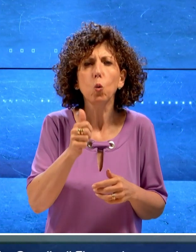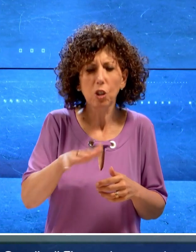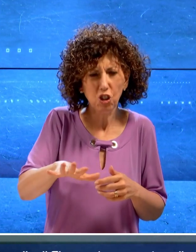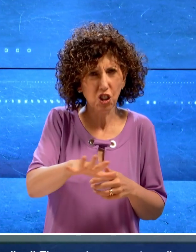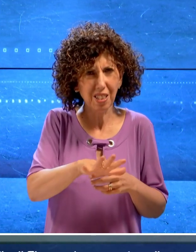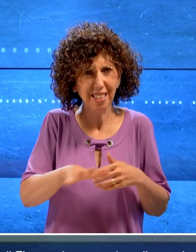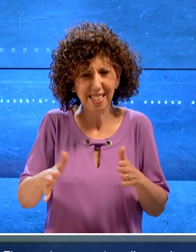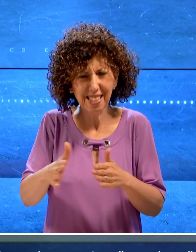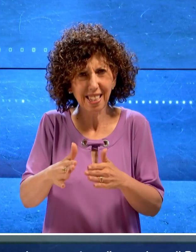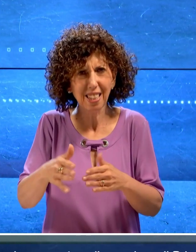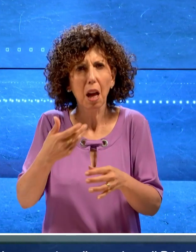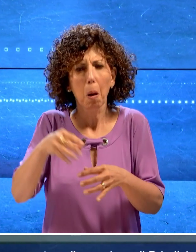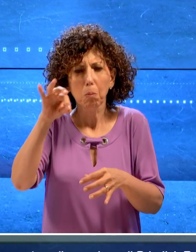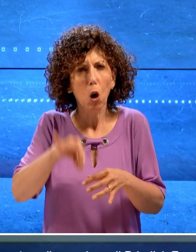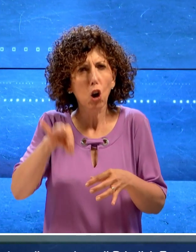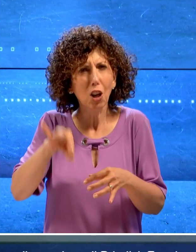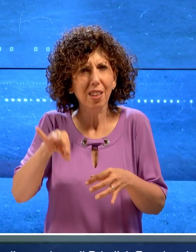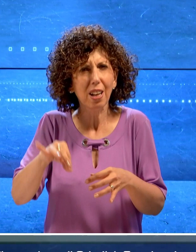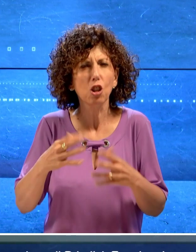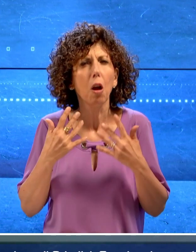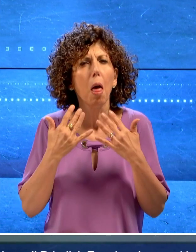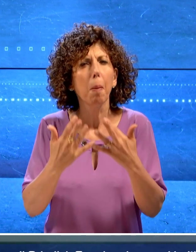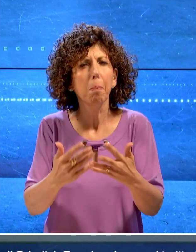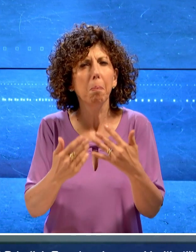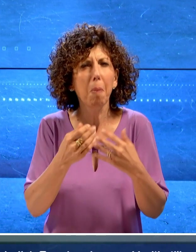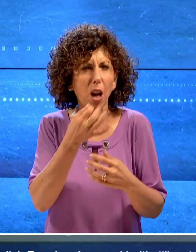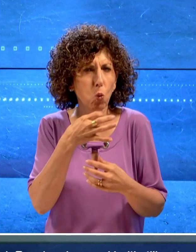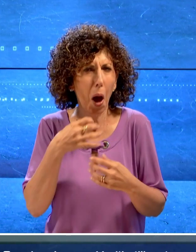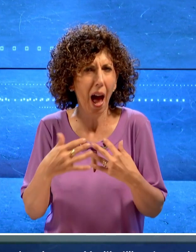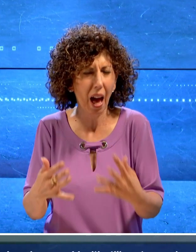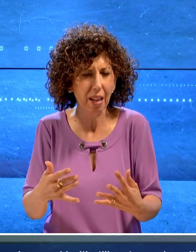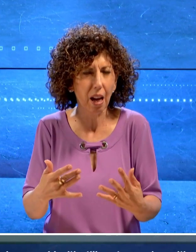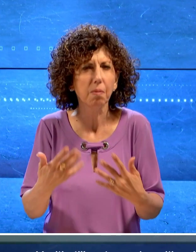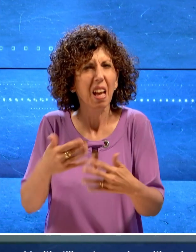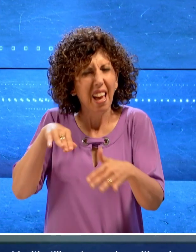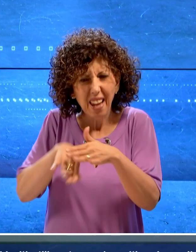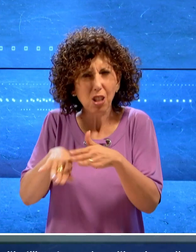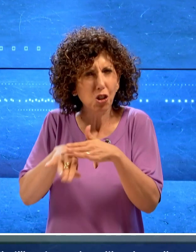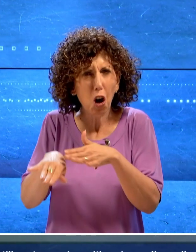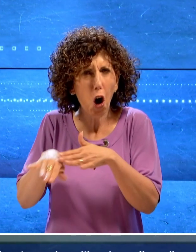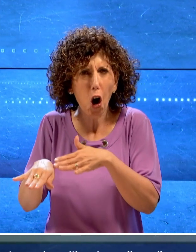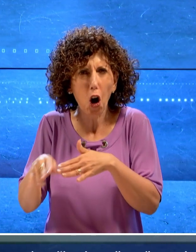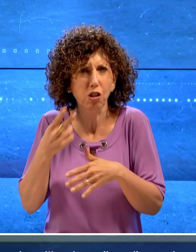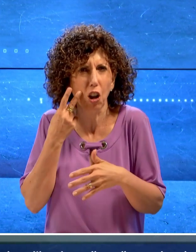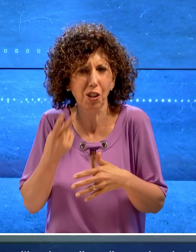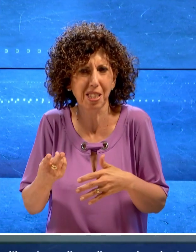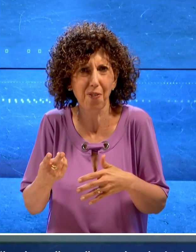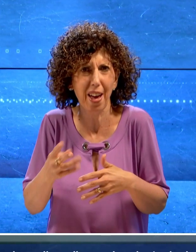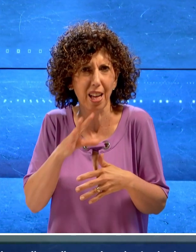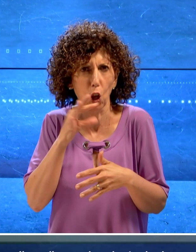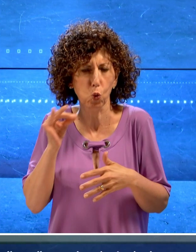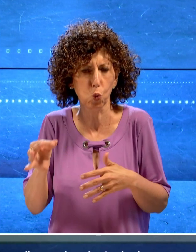utilizzati per la coltivazione di marijuana le piantagioni spesso nascoste in luoghi difficilmente